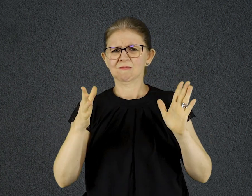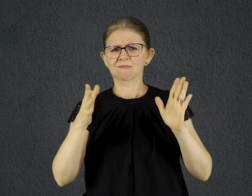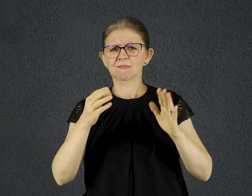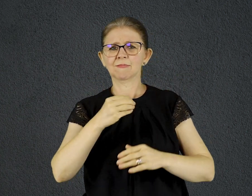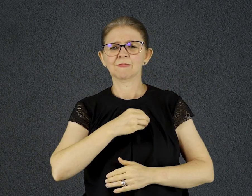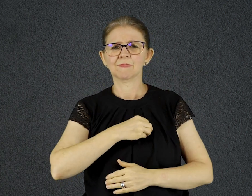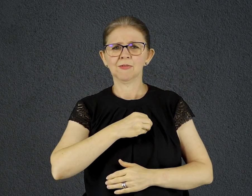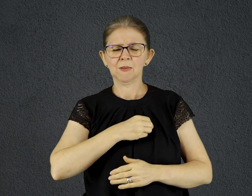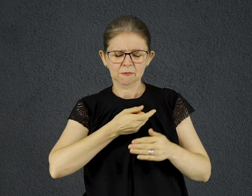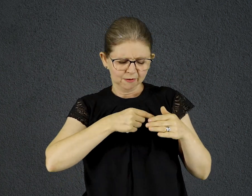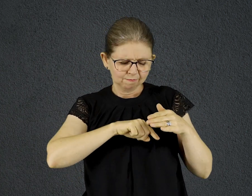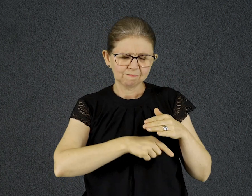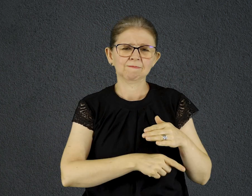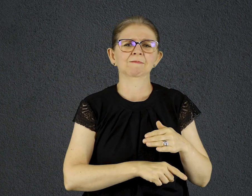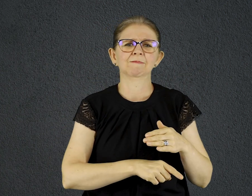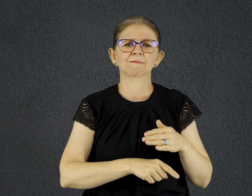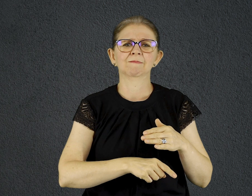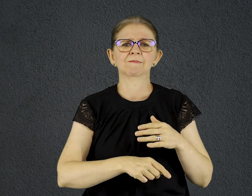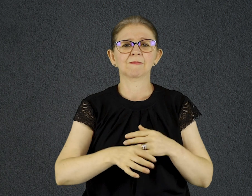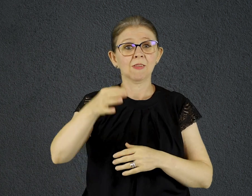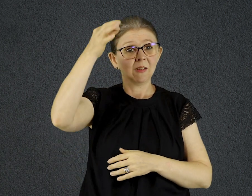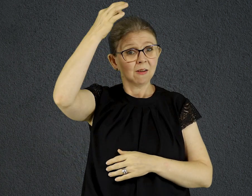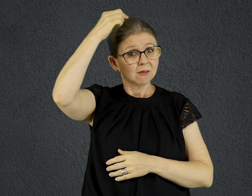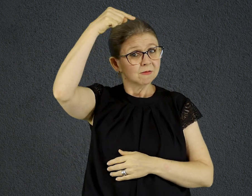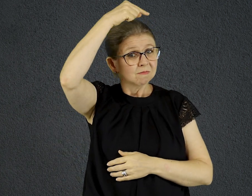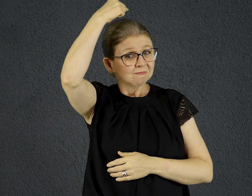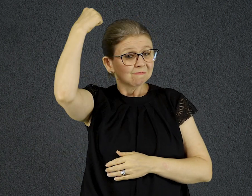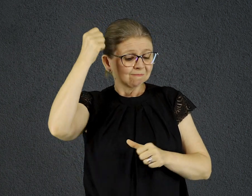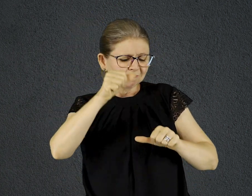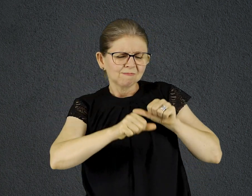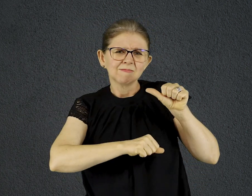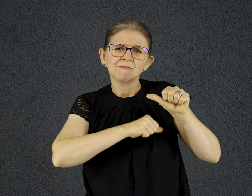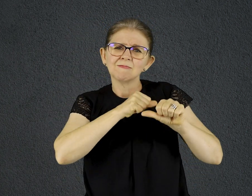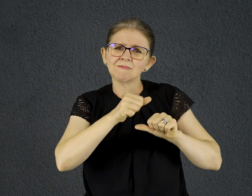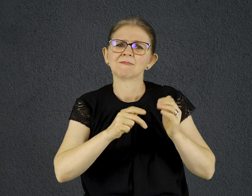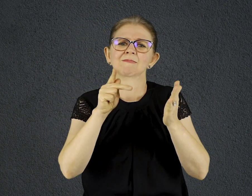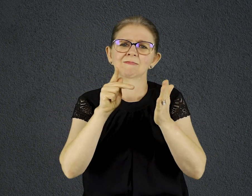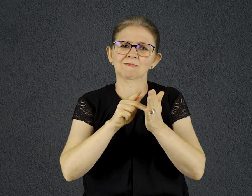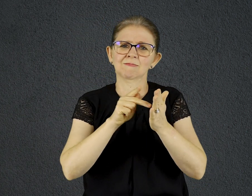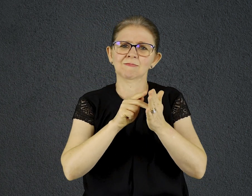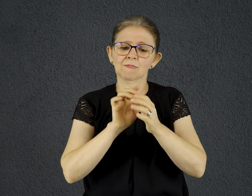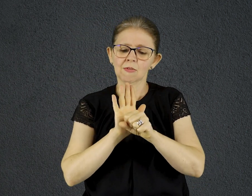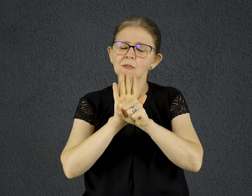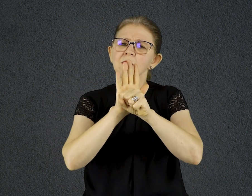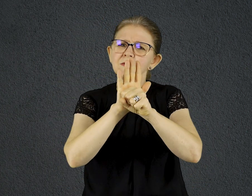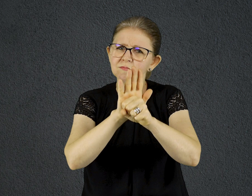A ação do Espírito Santo pode nos transformar totalmente, ajudando-nos a dominar nossos impulsos